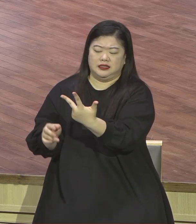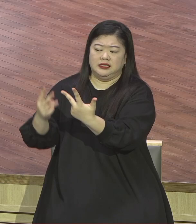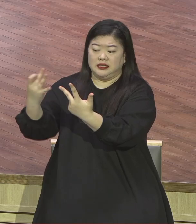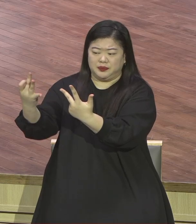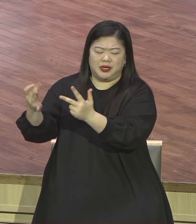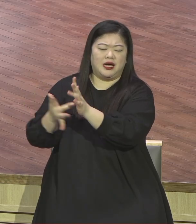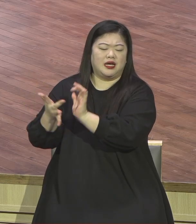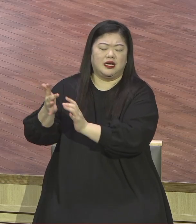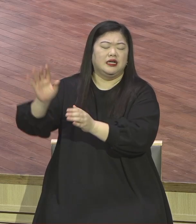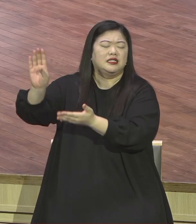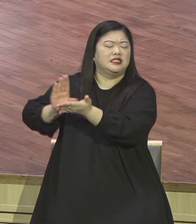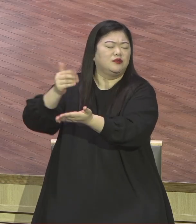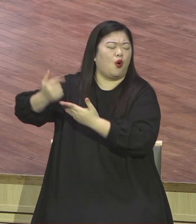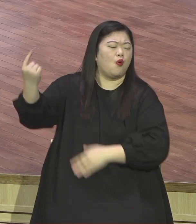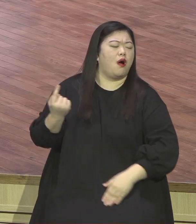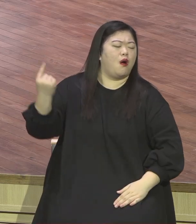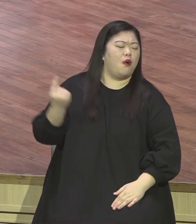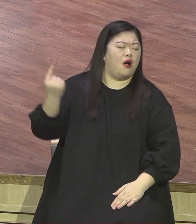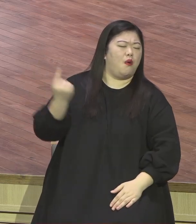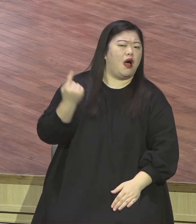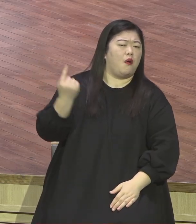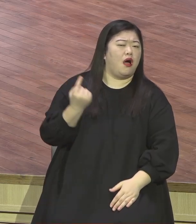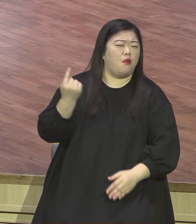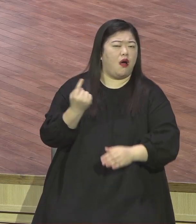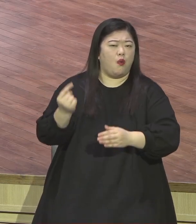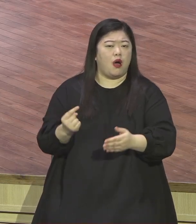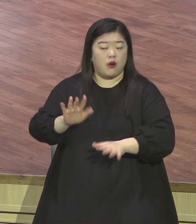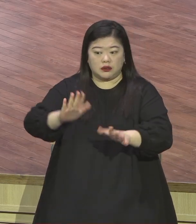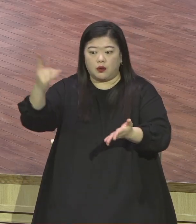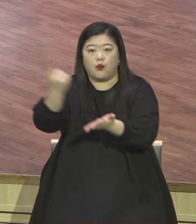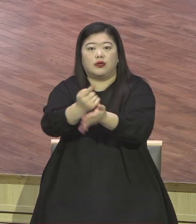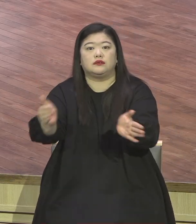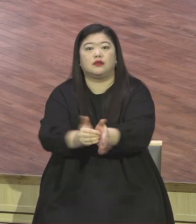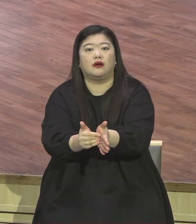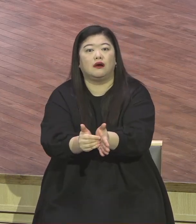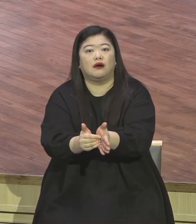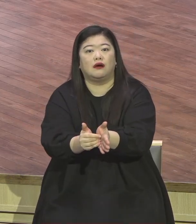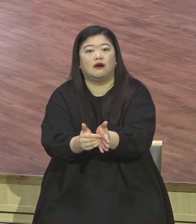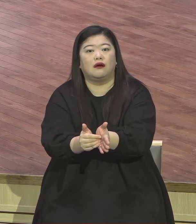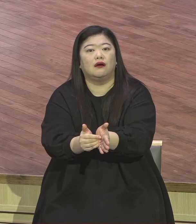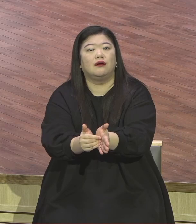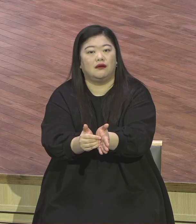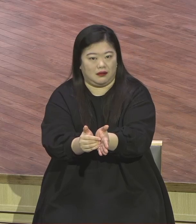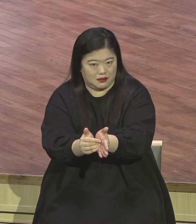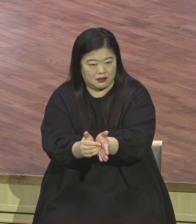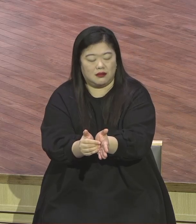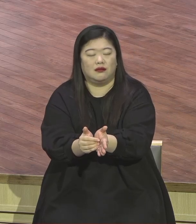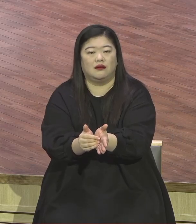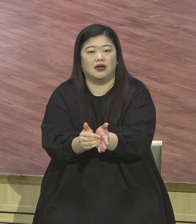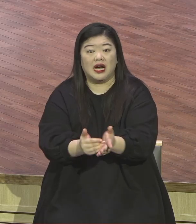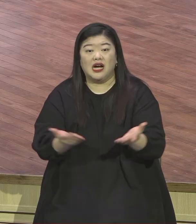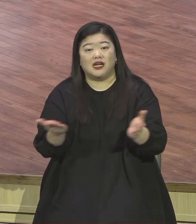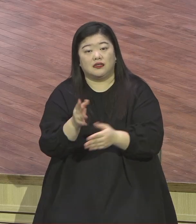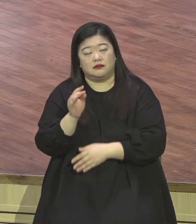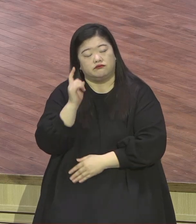하나님은 모든 일을 그렇게 우연히 이루시는 분이 절대 아니십니다